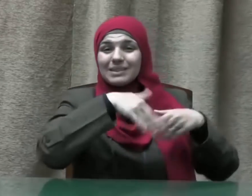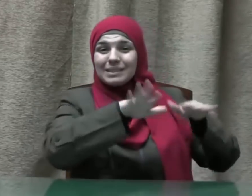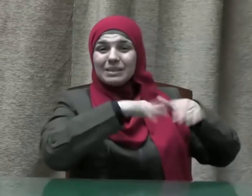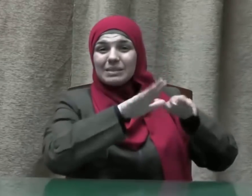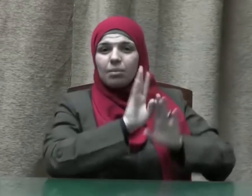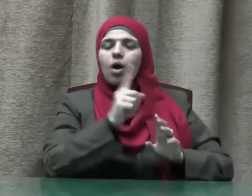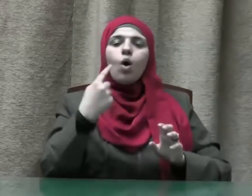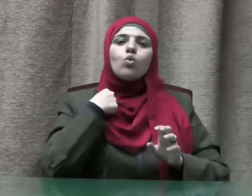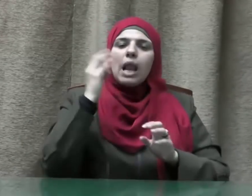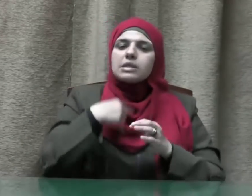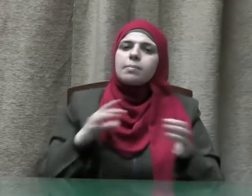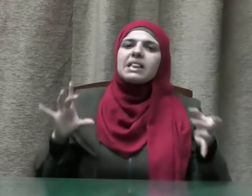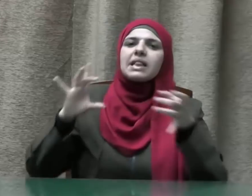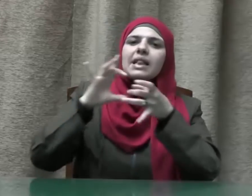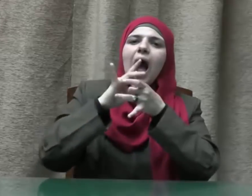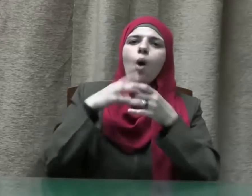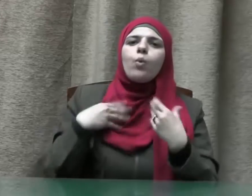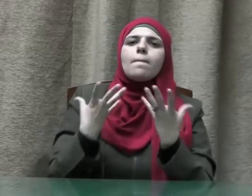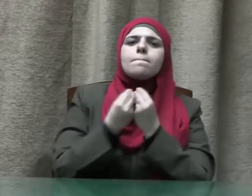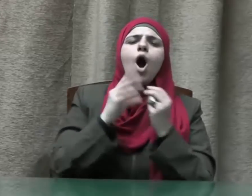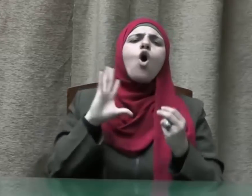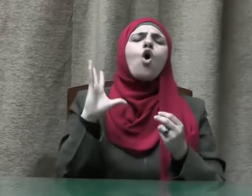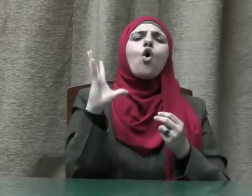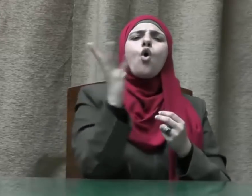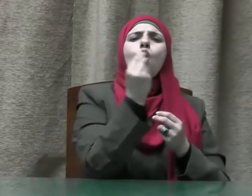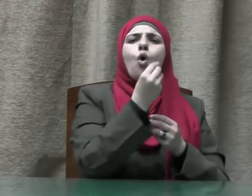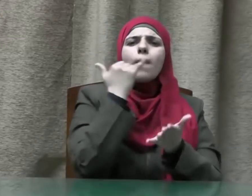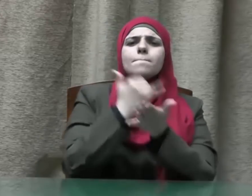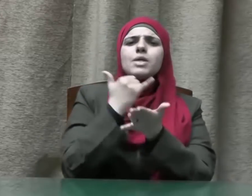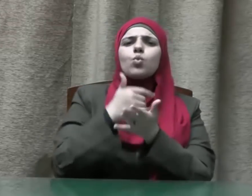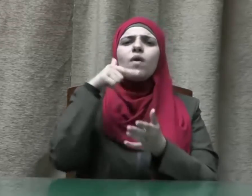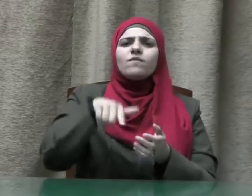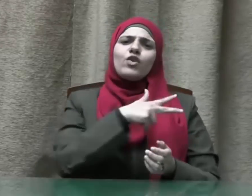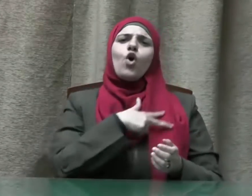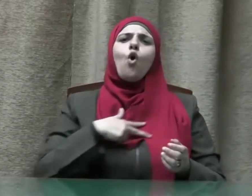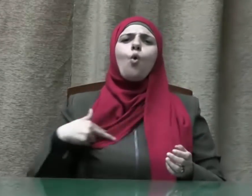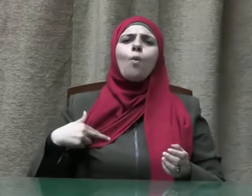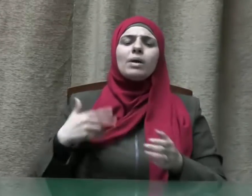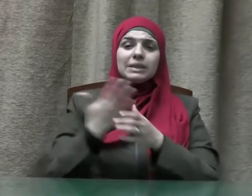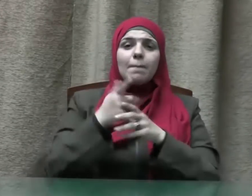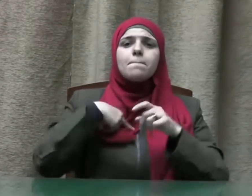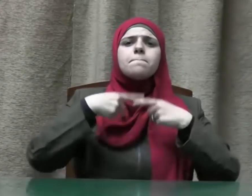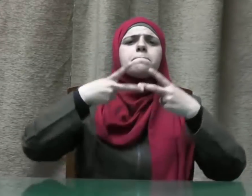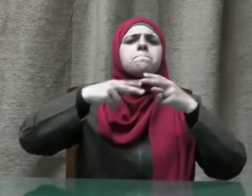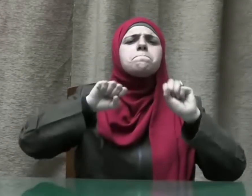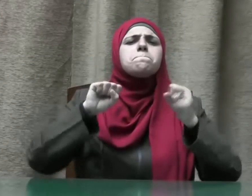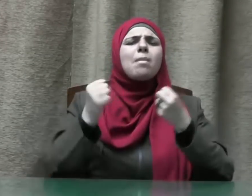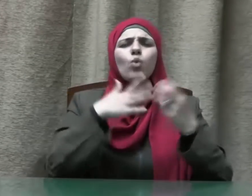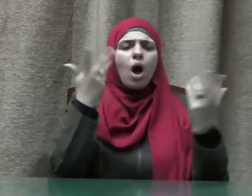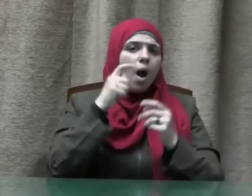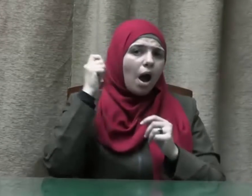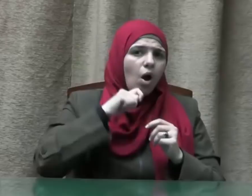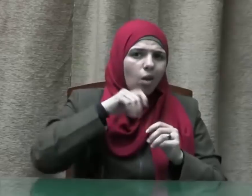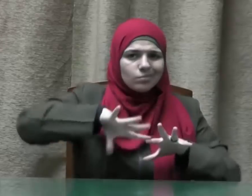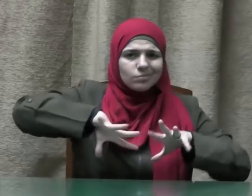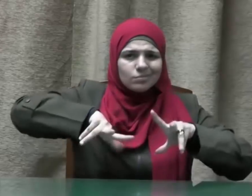التعاون مع كل الأجهزة المعنية لمنع كل جرائم الغش والاحتكار